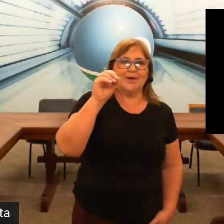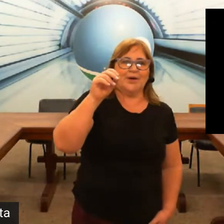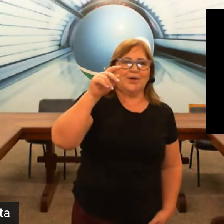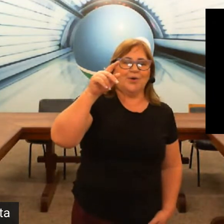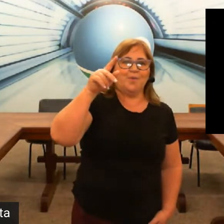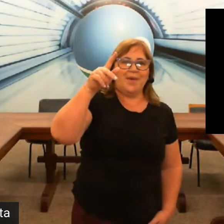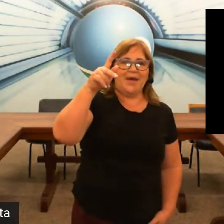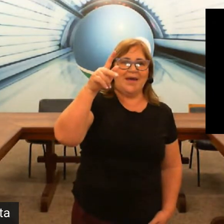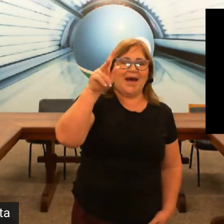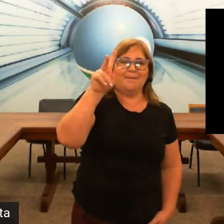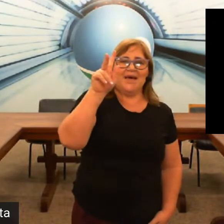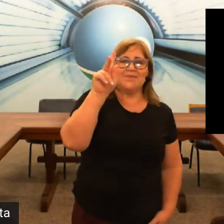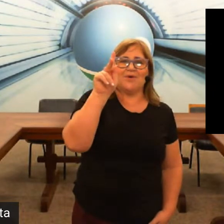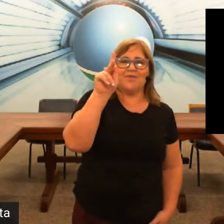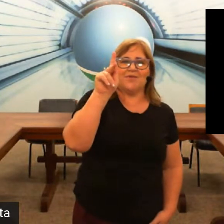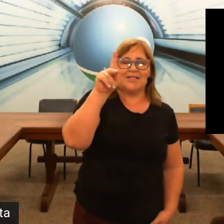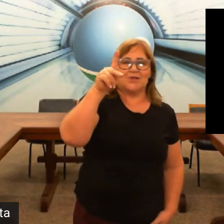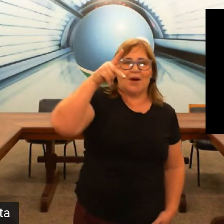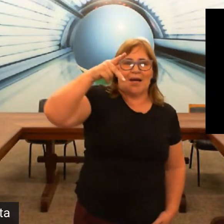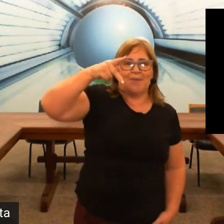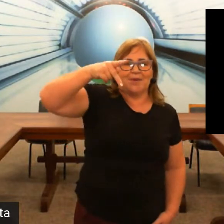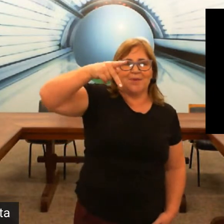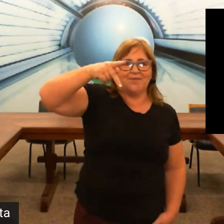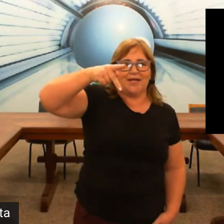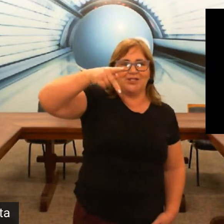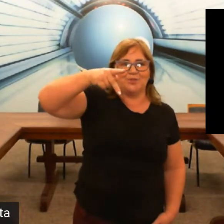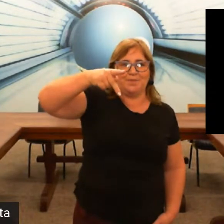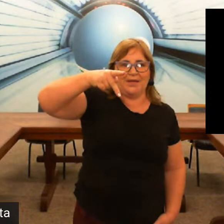o P a mesma configuração do H porém para frente P